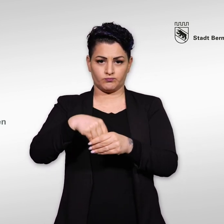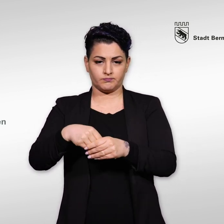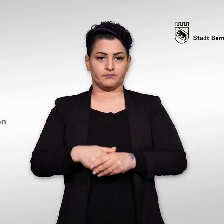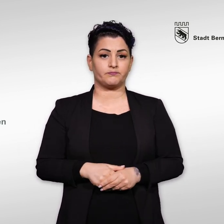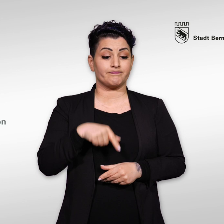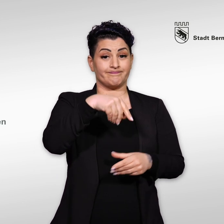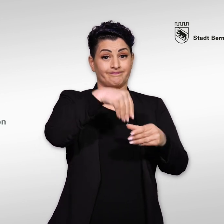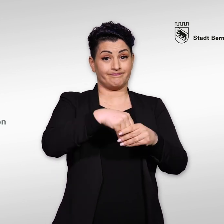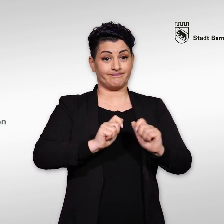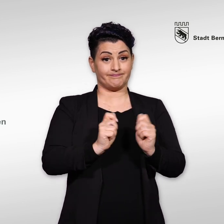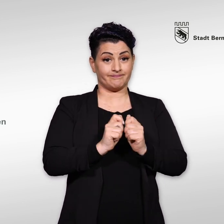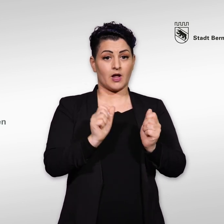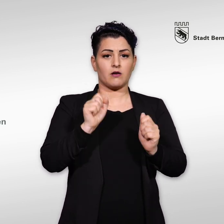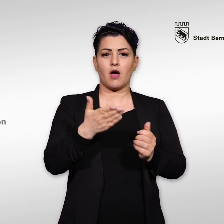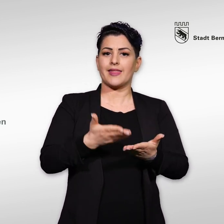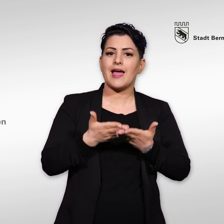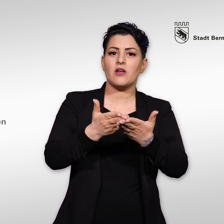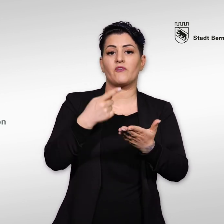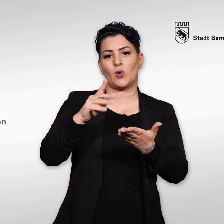Die Abstimmungsbotschaft kann Ihnen bei der Entscheidung helfen.